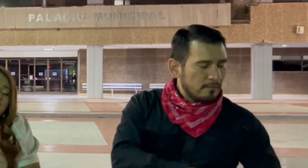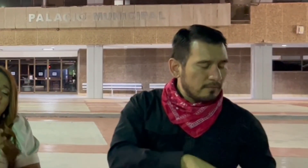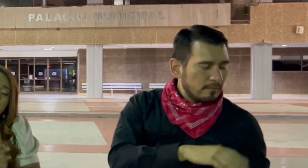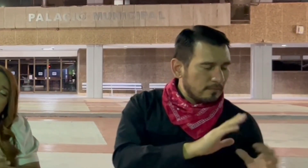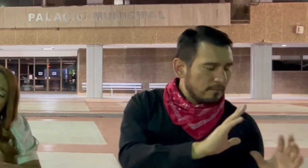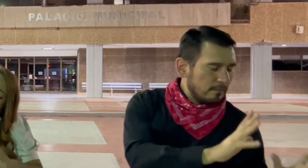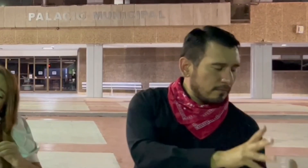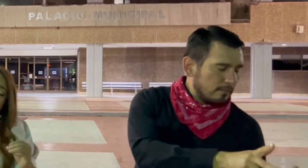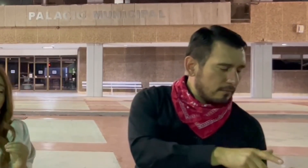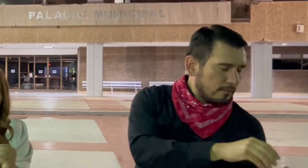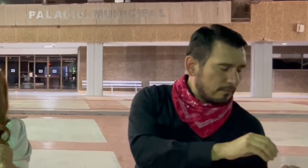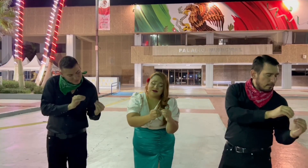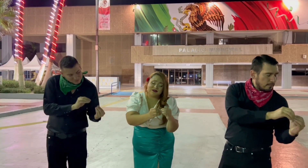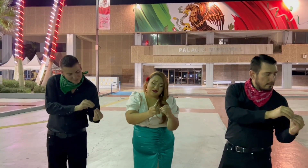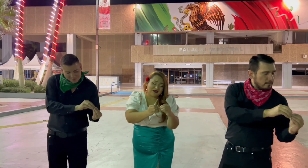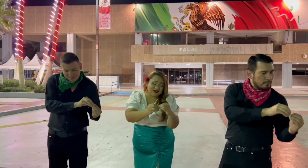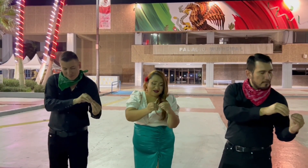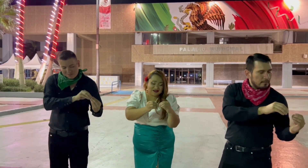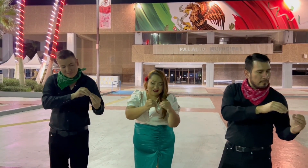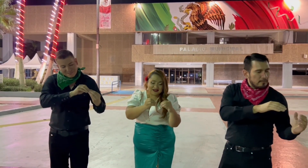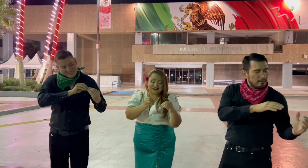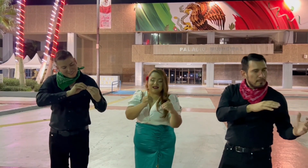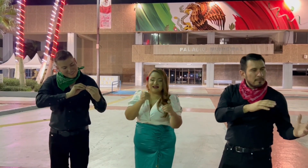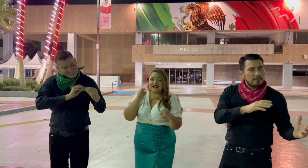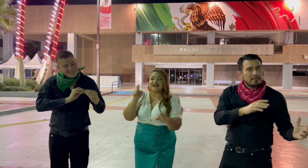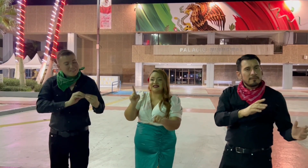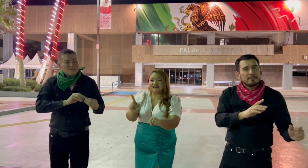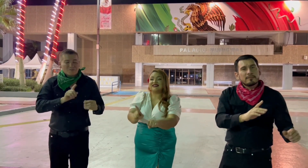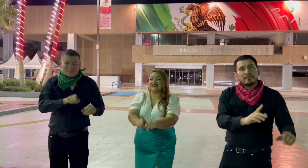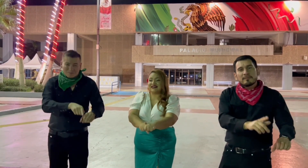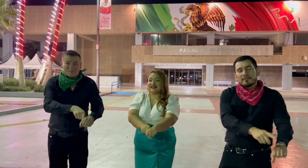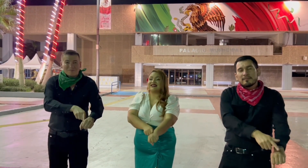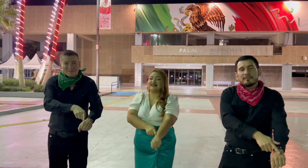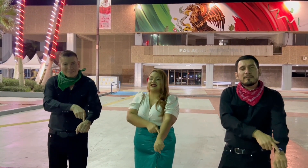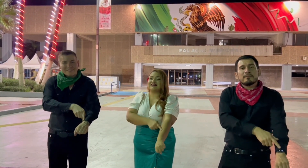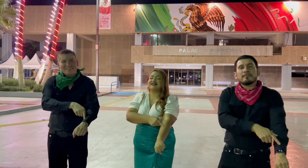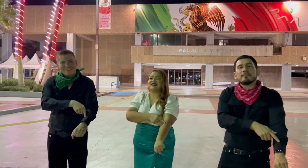brazos Y así pasaron muchas,